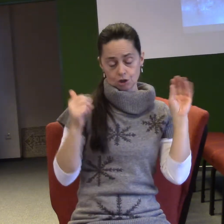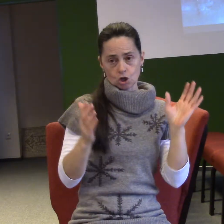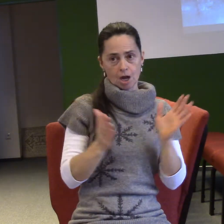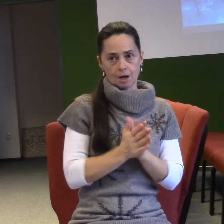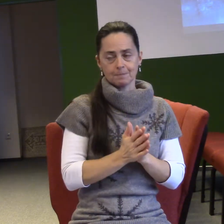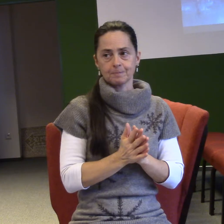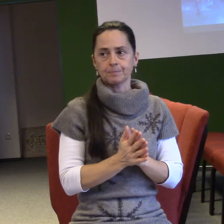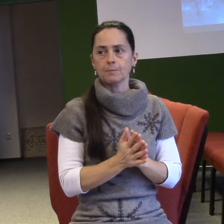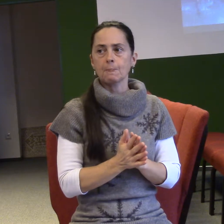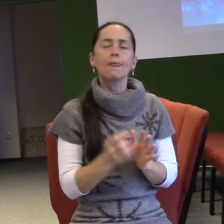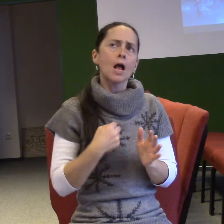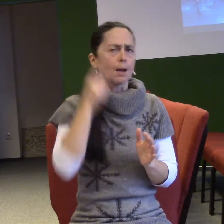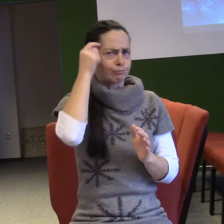Když jsem vatímhle veršem přemýšlel,